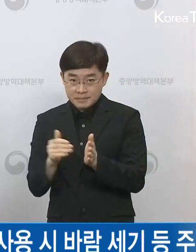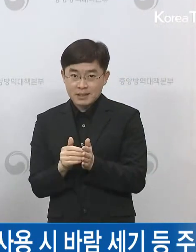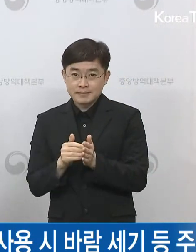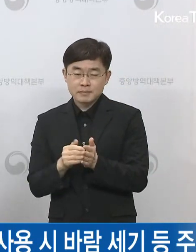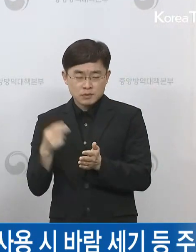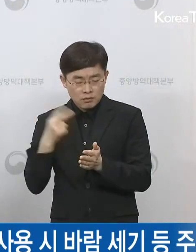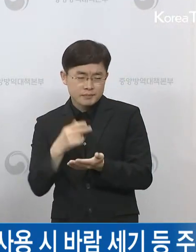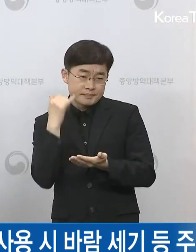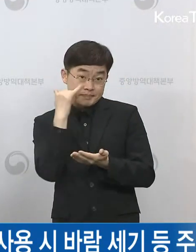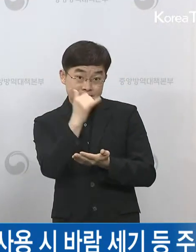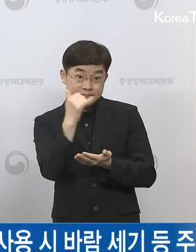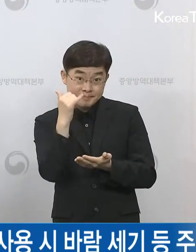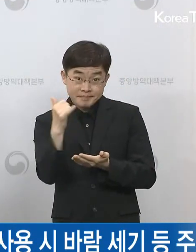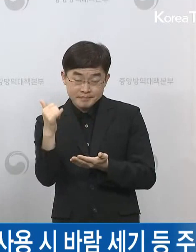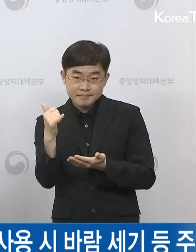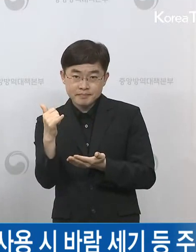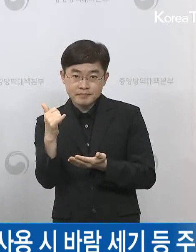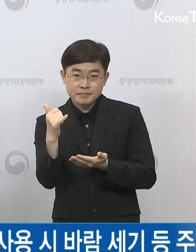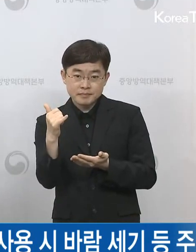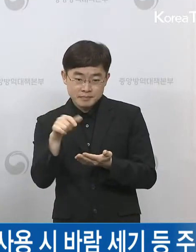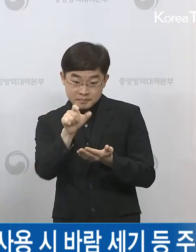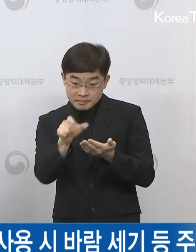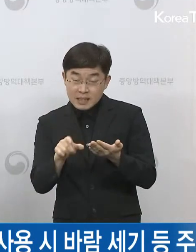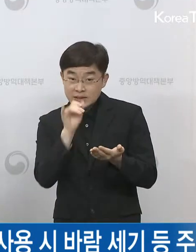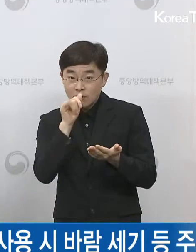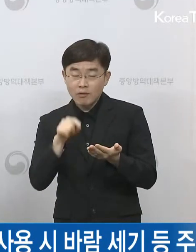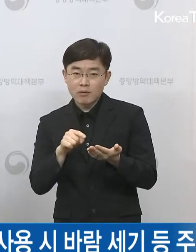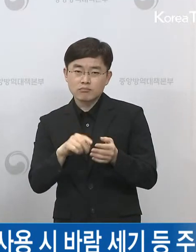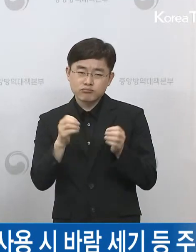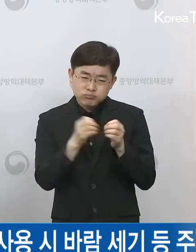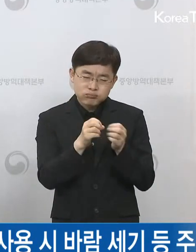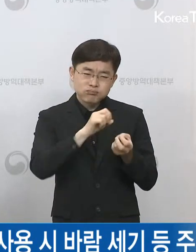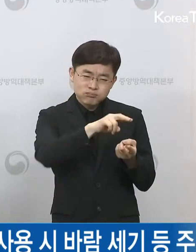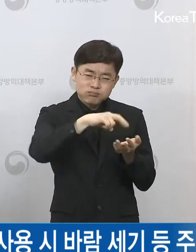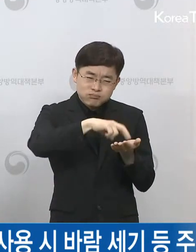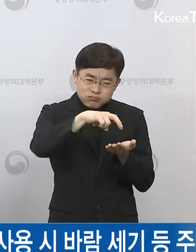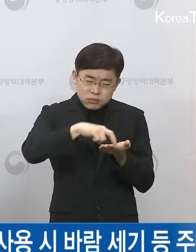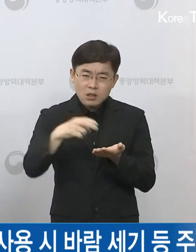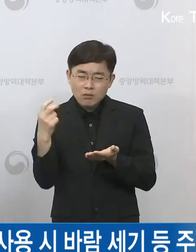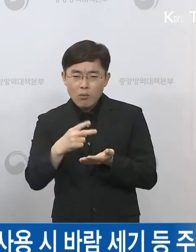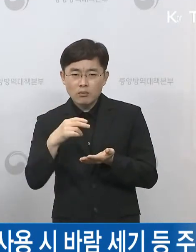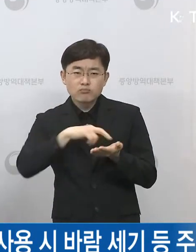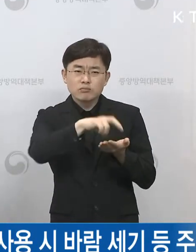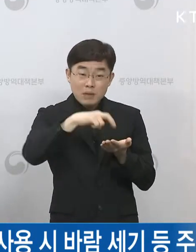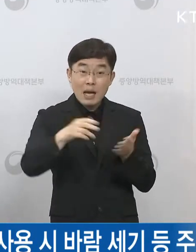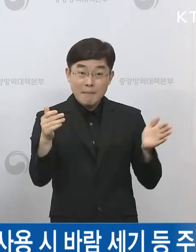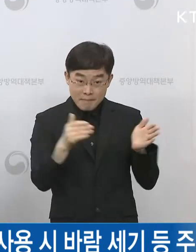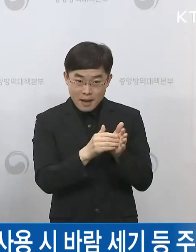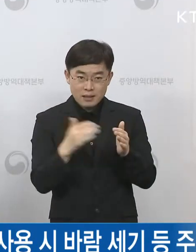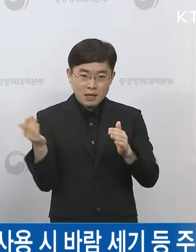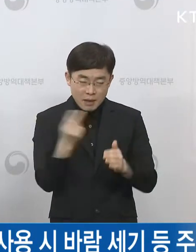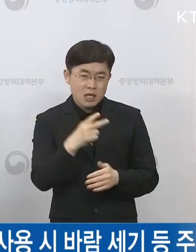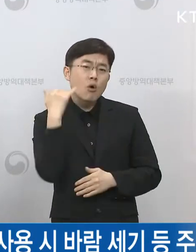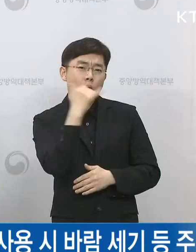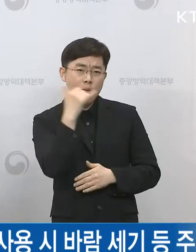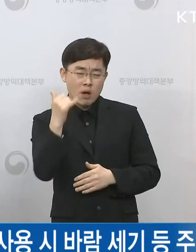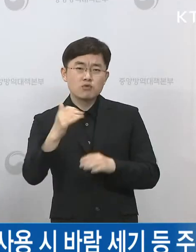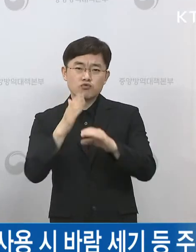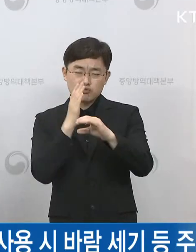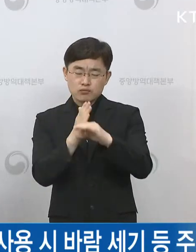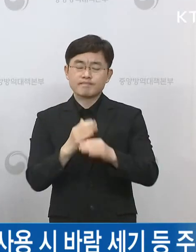연락처를 가지고 있어서 문자나 전화로 계속 안내, 문자 공지는 다 했고 전화도 계속